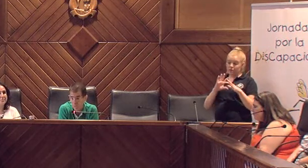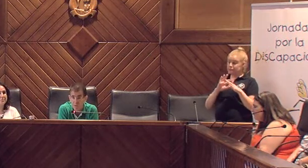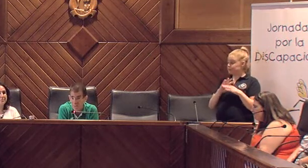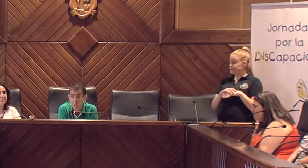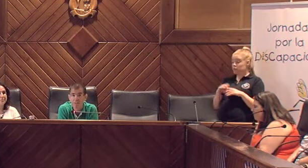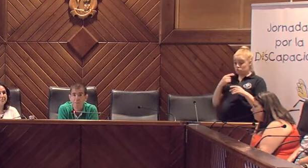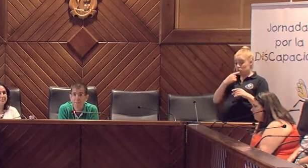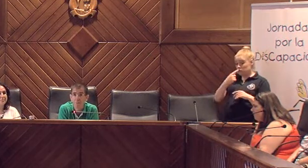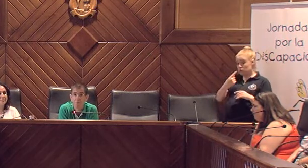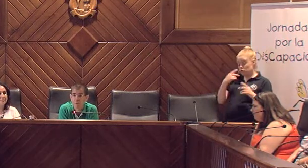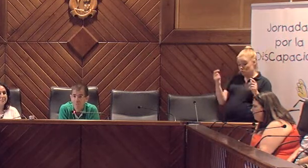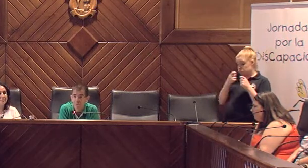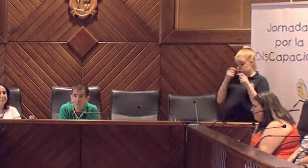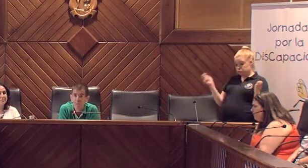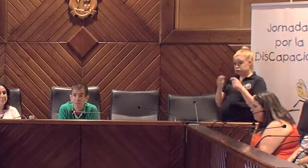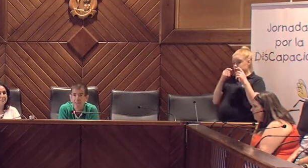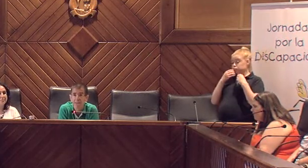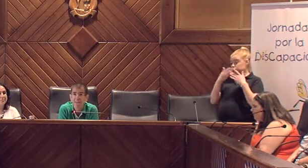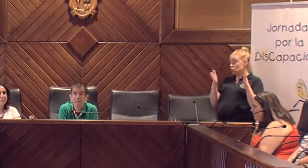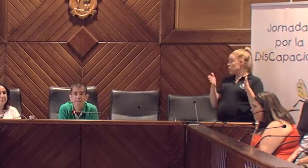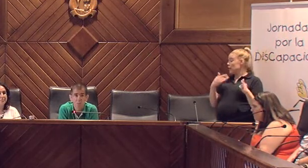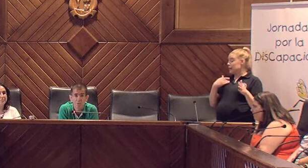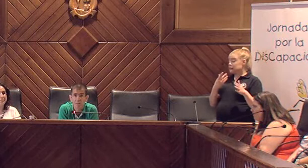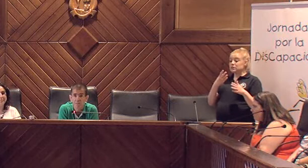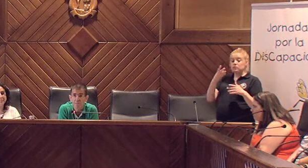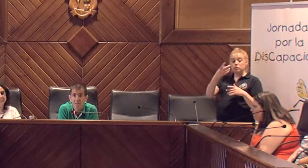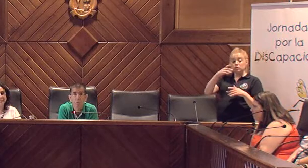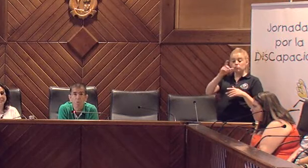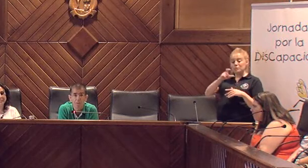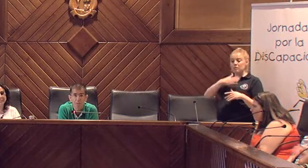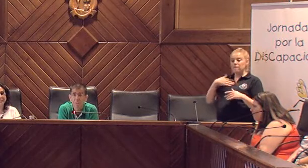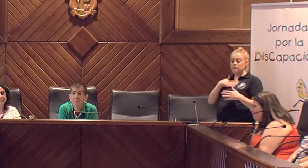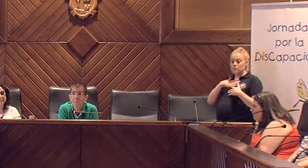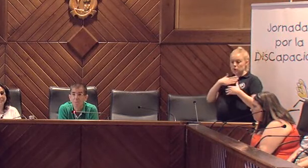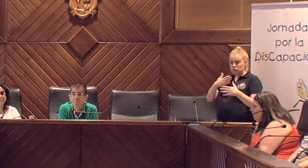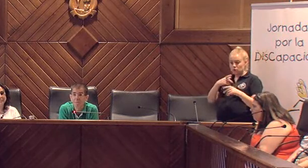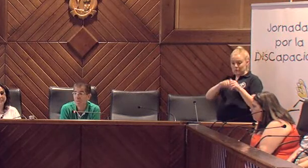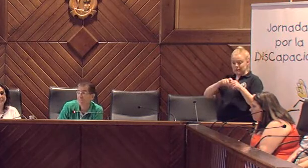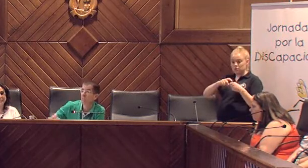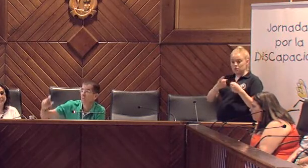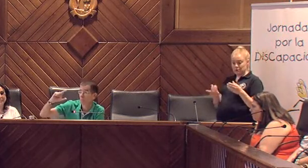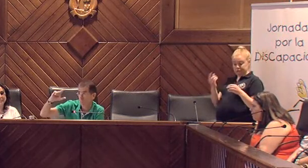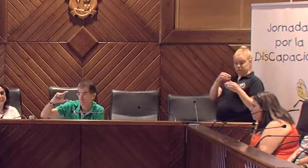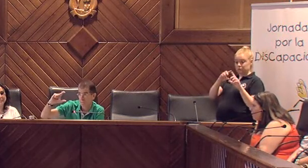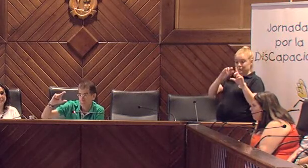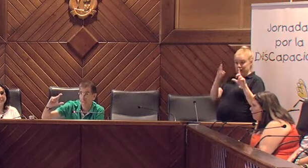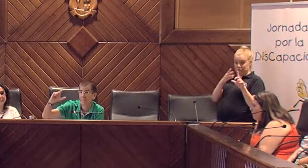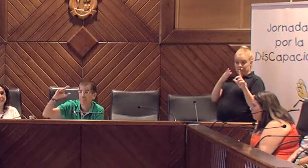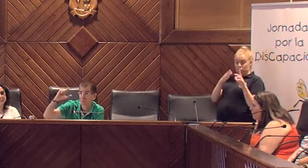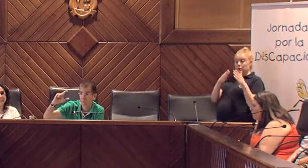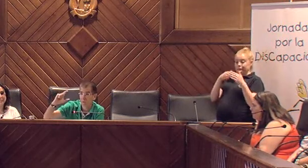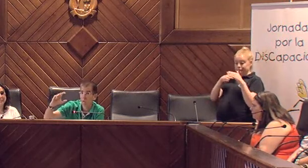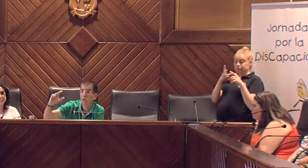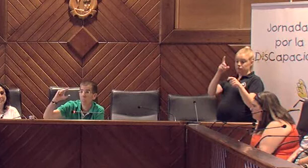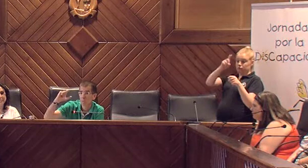de…, lo digo aquí ahora públicamente, cualquier persona que tenga inquietudes para hacer voluntariado se puede inscribir dentro de nuestra ciudad